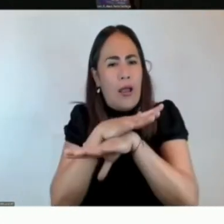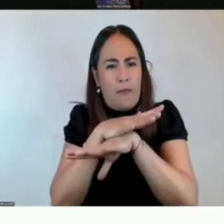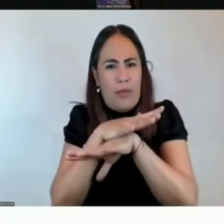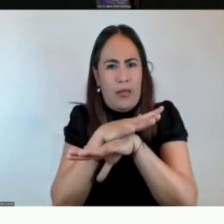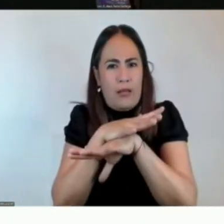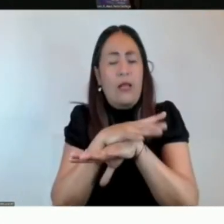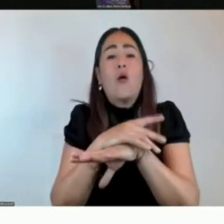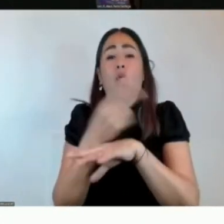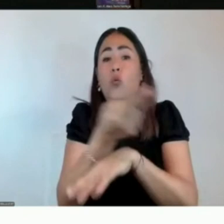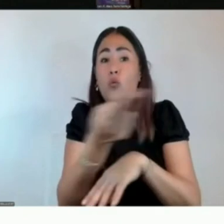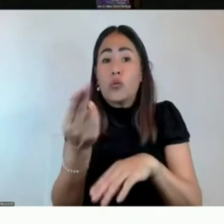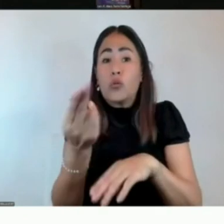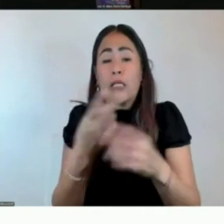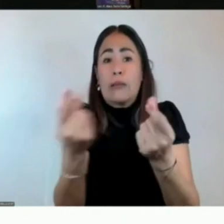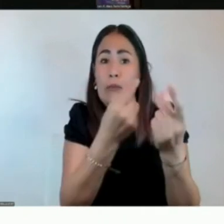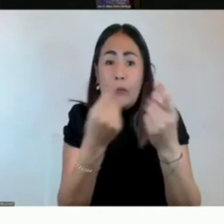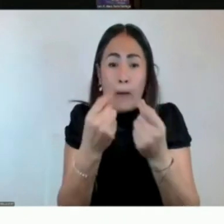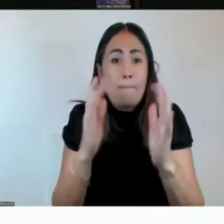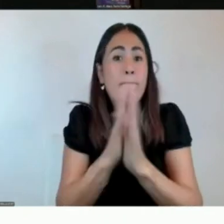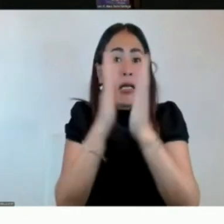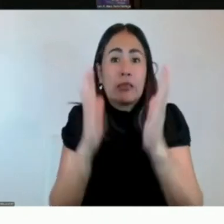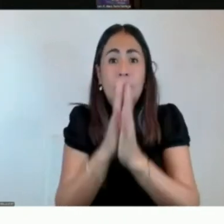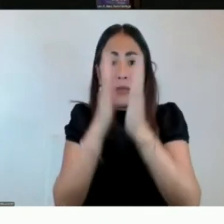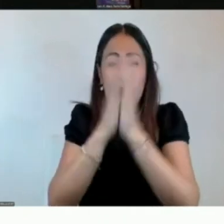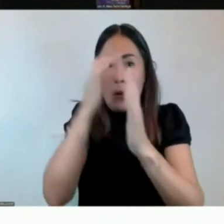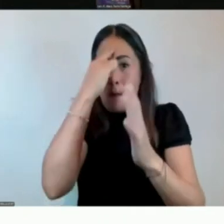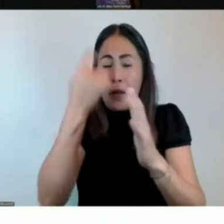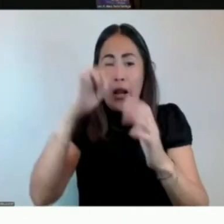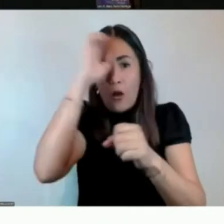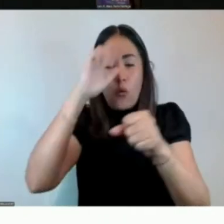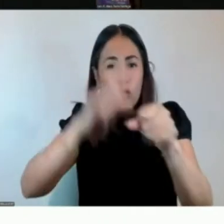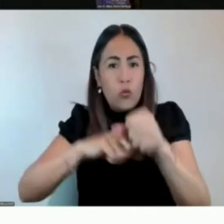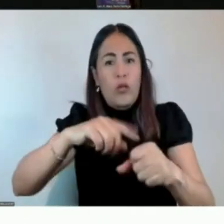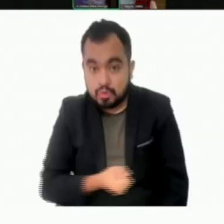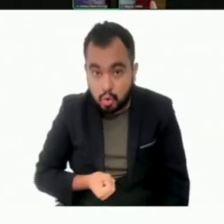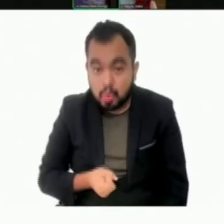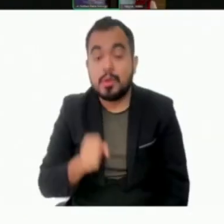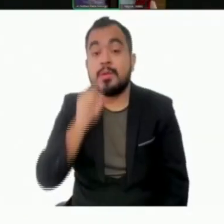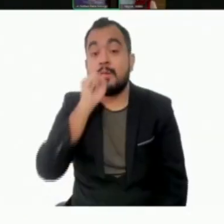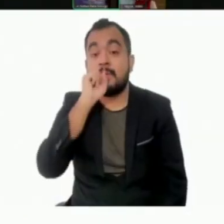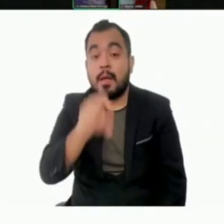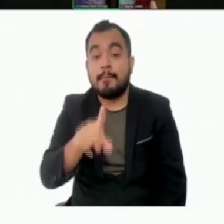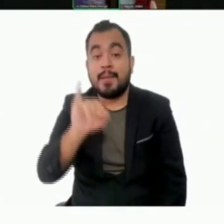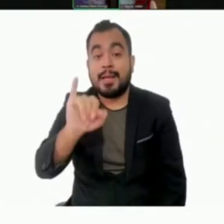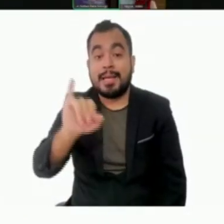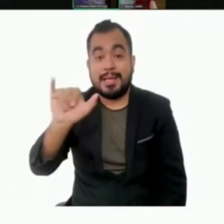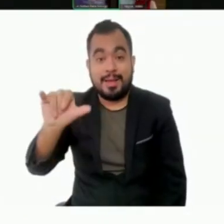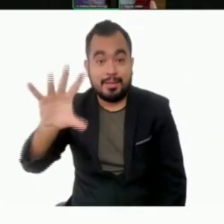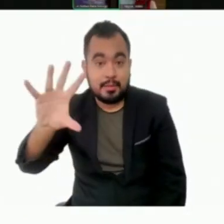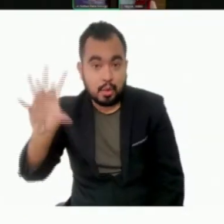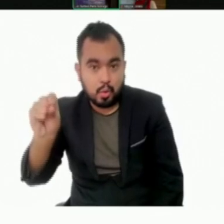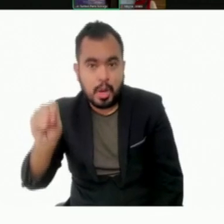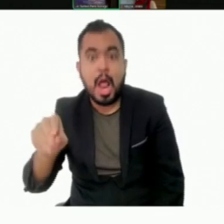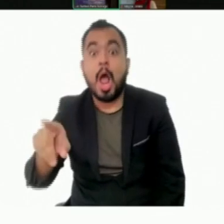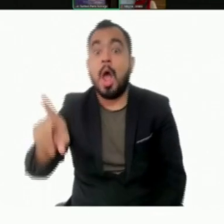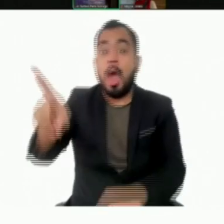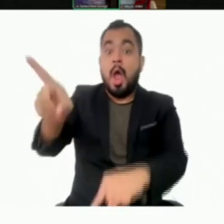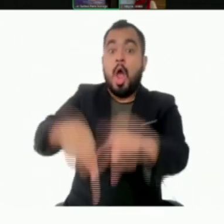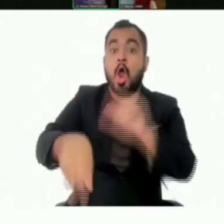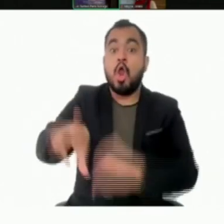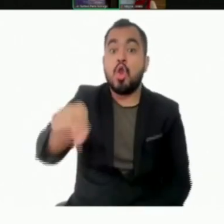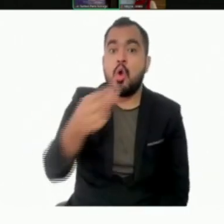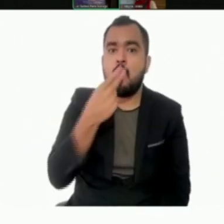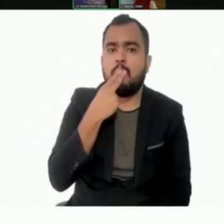manera proactiva en la construcción de una cultura de respeto a los derechos humanos. No les venimos a decir que no lo utilicen, les